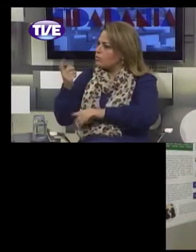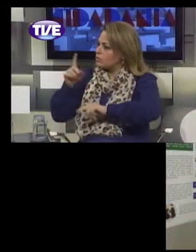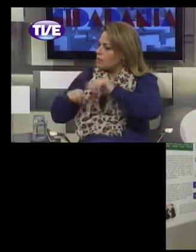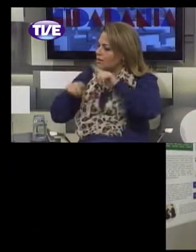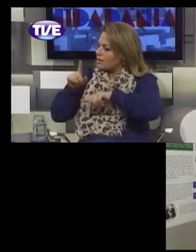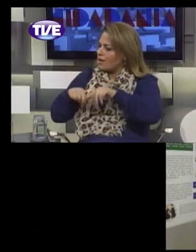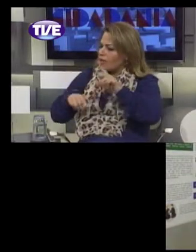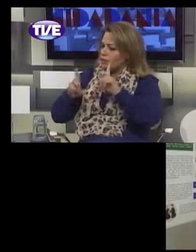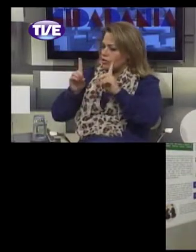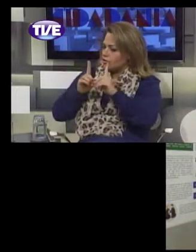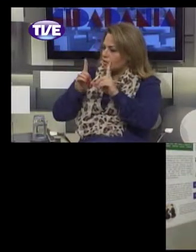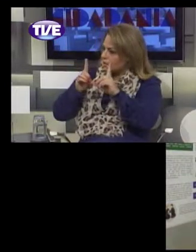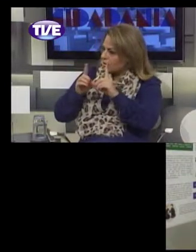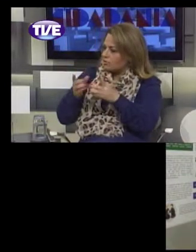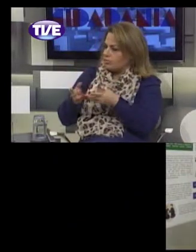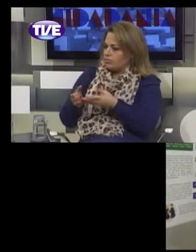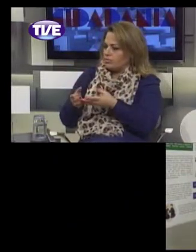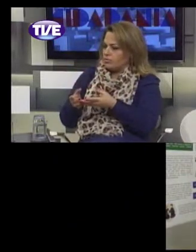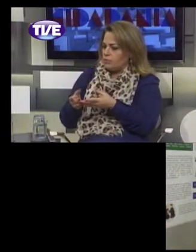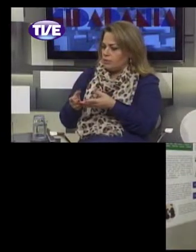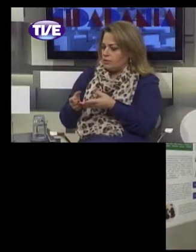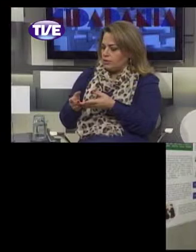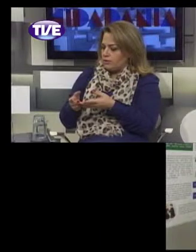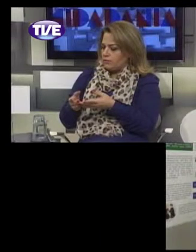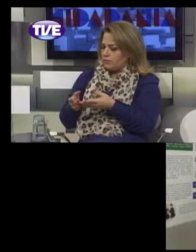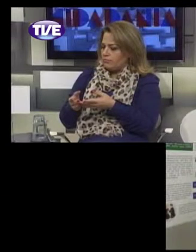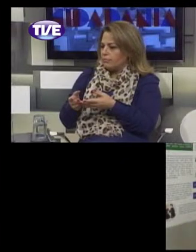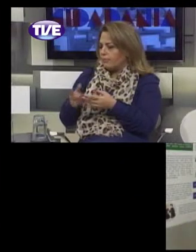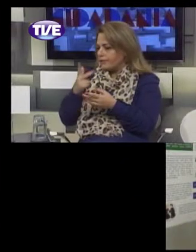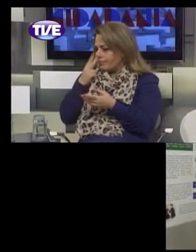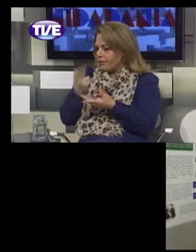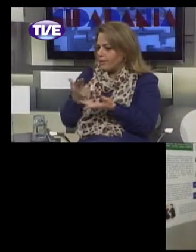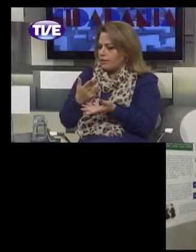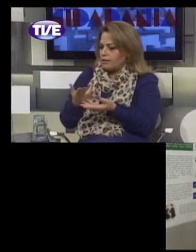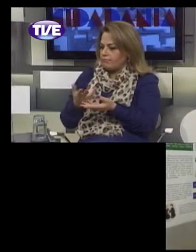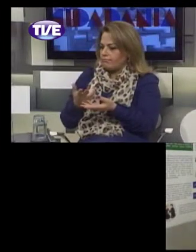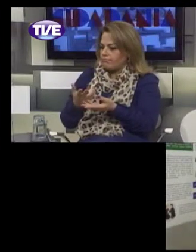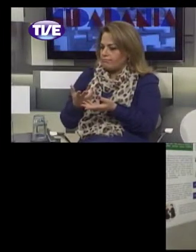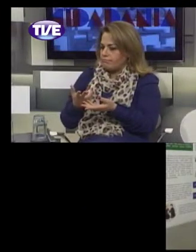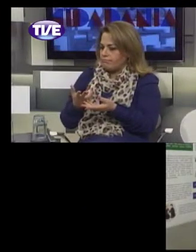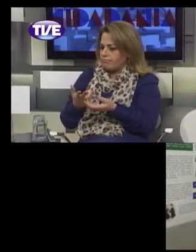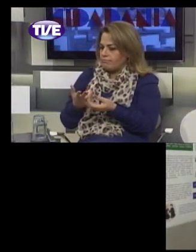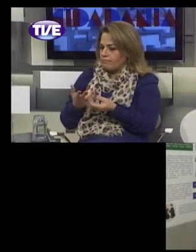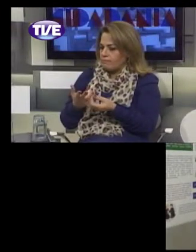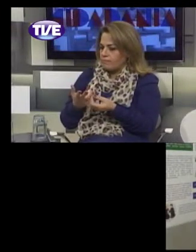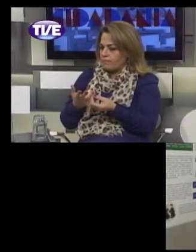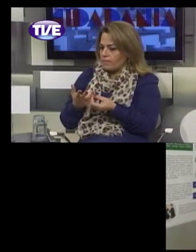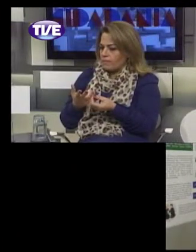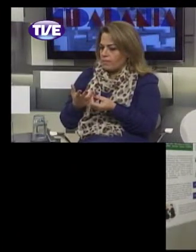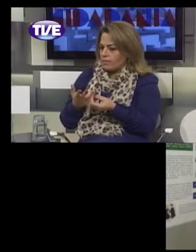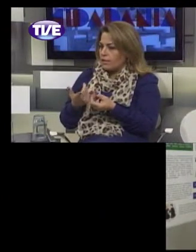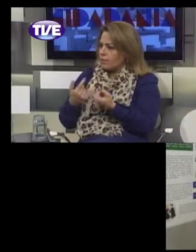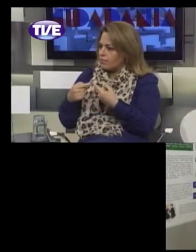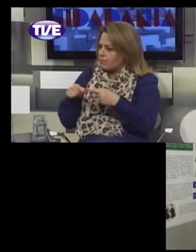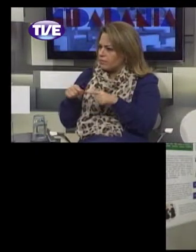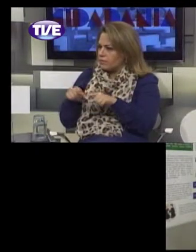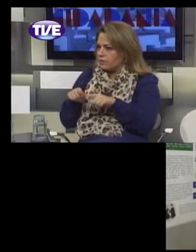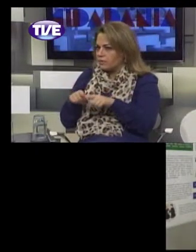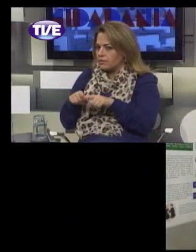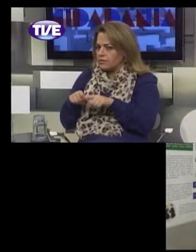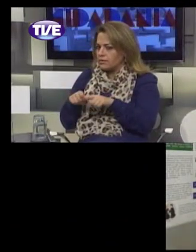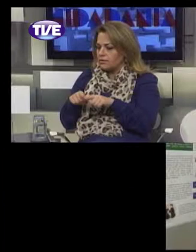didático e também para que a gente possa, a partir dessas parcerias,